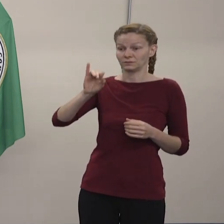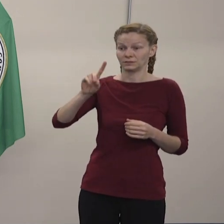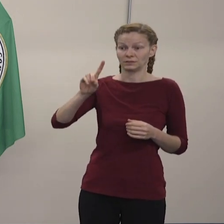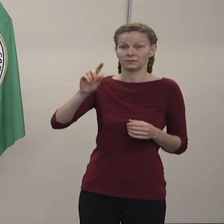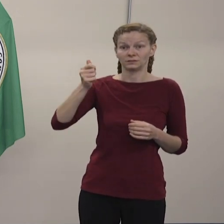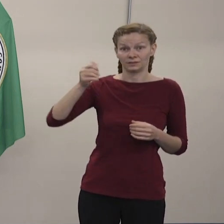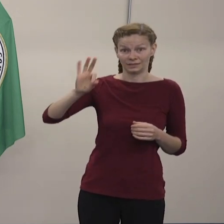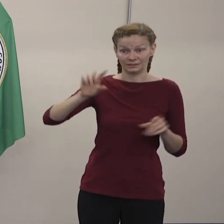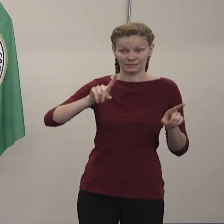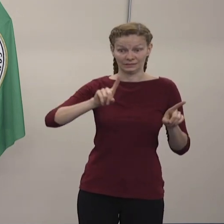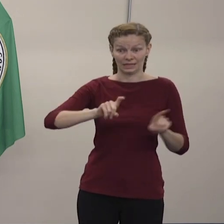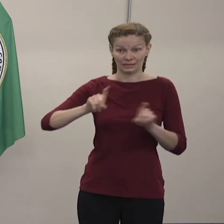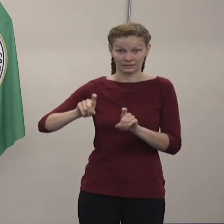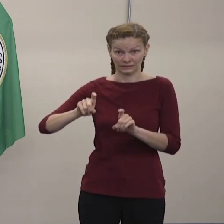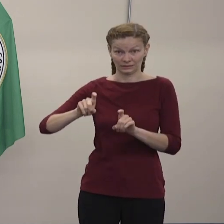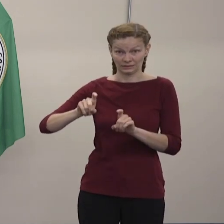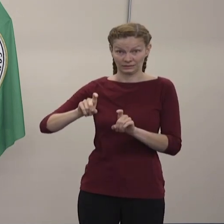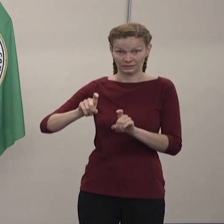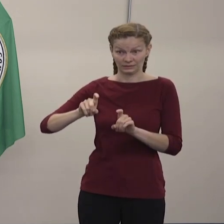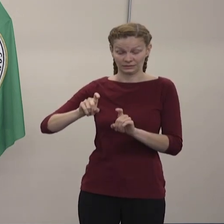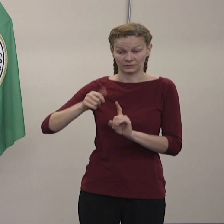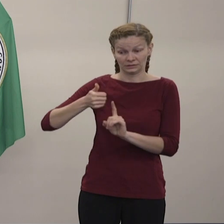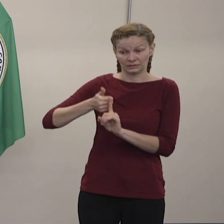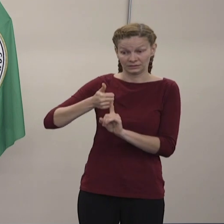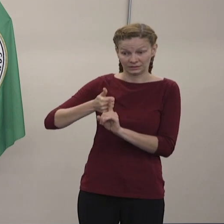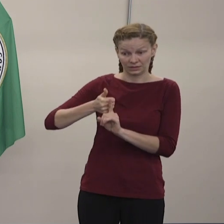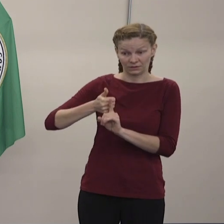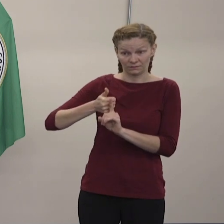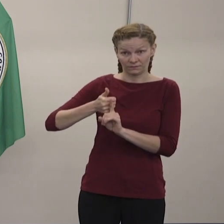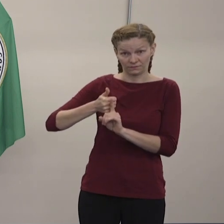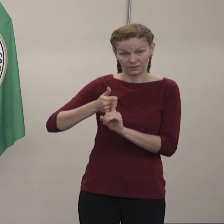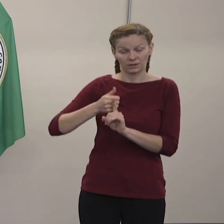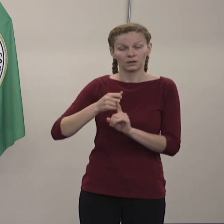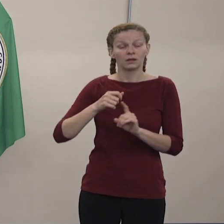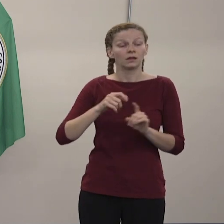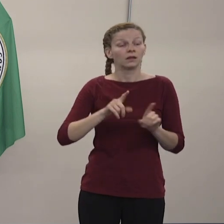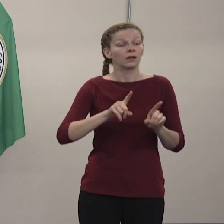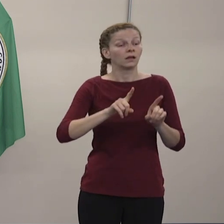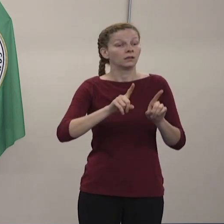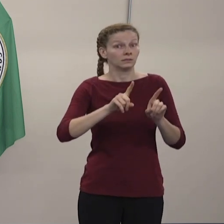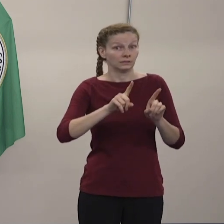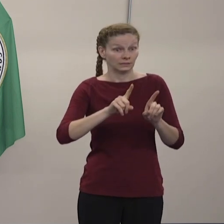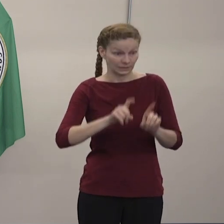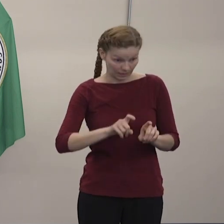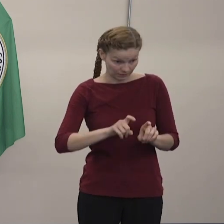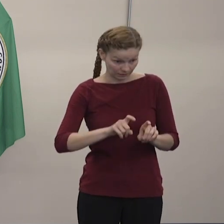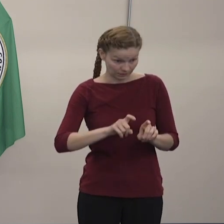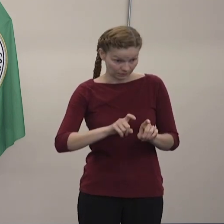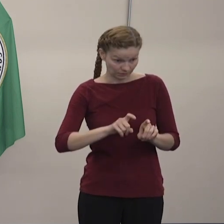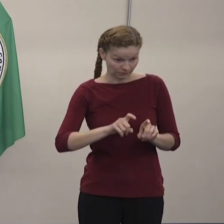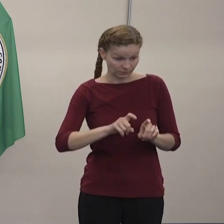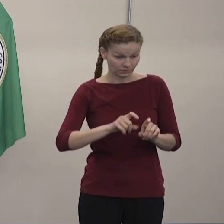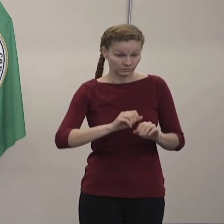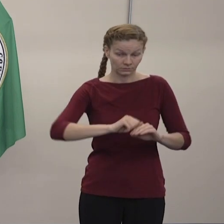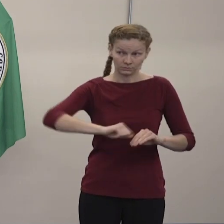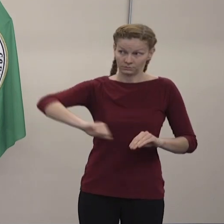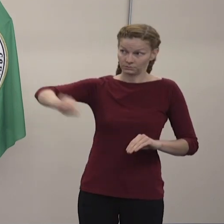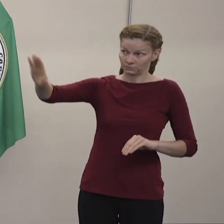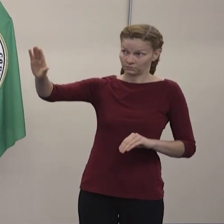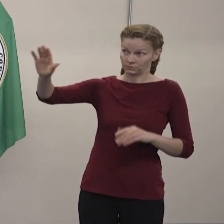te dice que en el momento cuando ese individuo se hizo la prueba